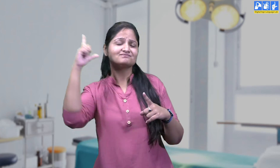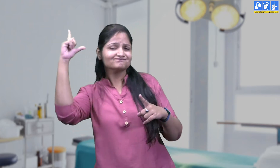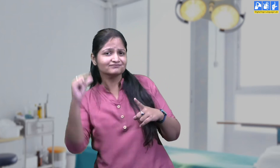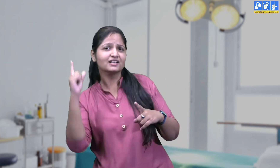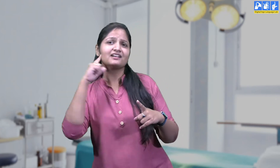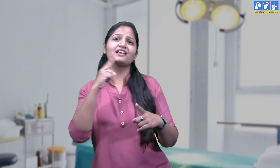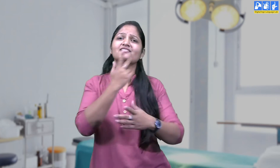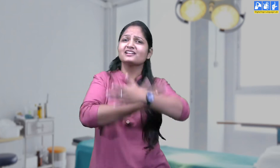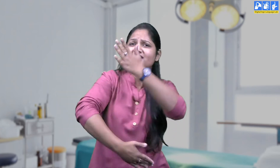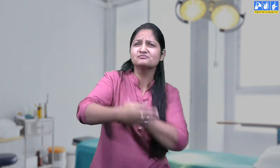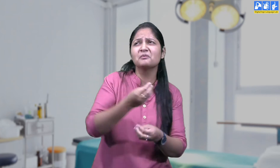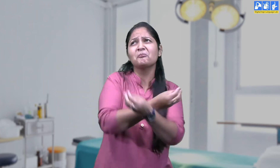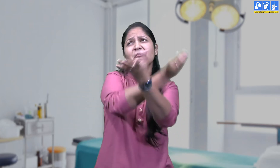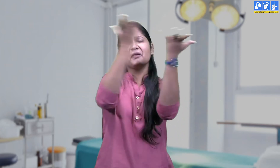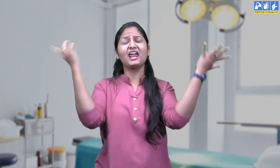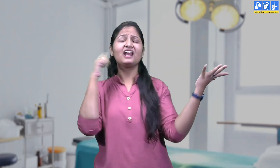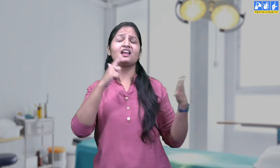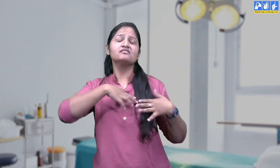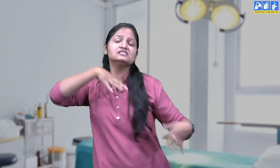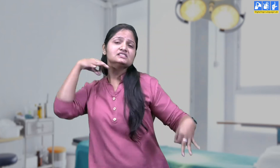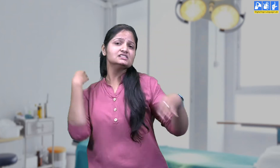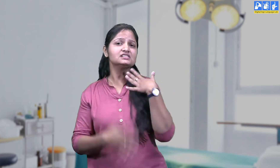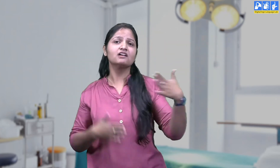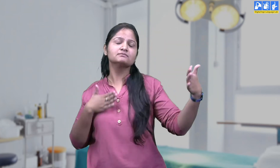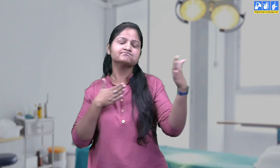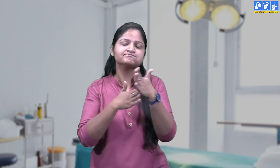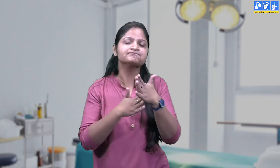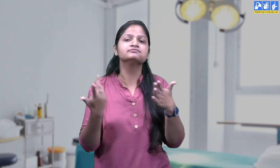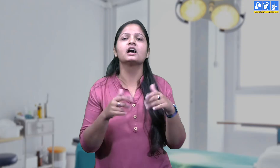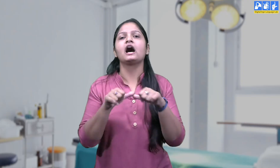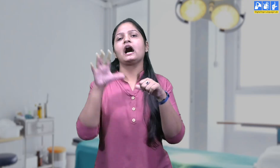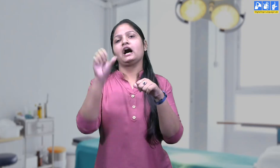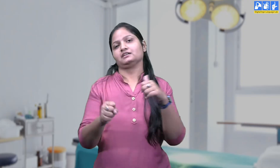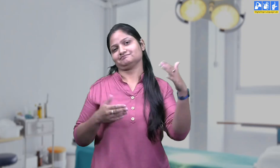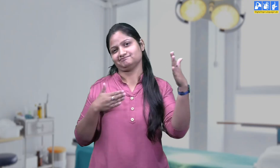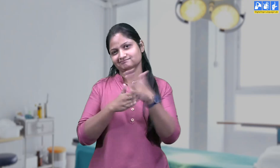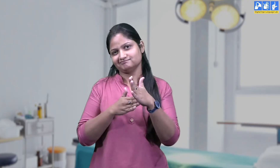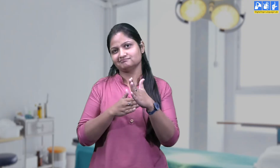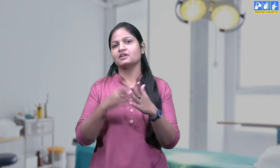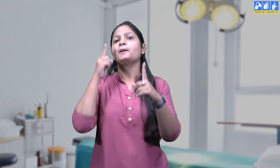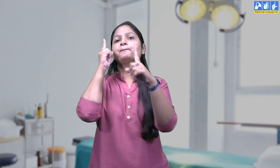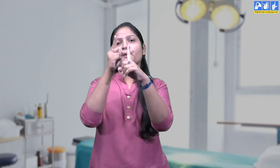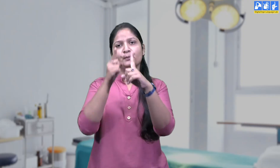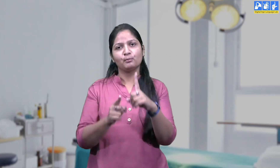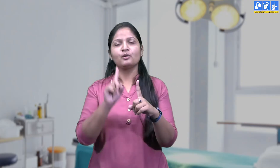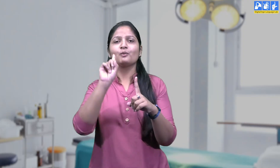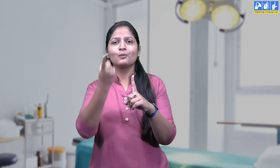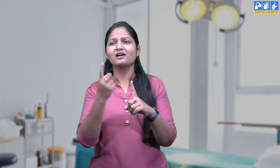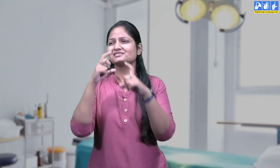उन्हें बहुत सारी परिशानियों का सामना करना पड़ता है मास्क पहन